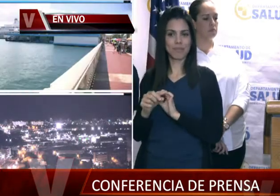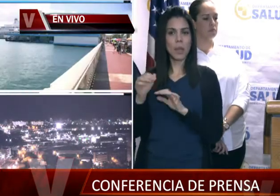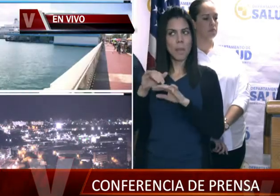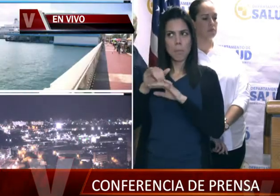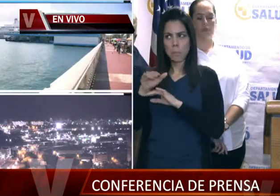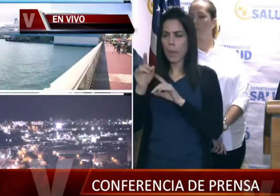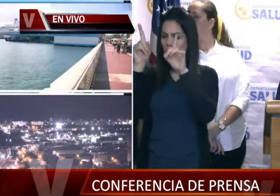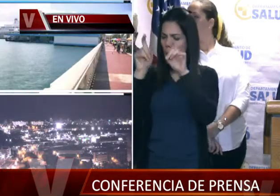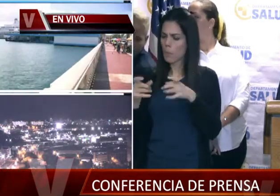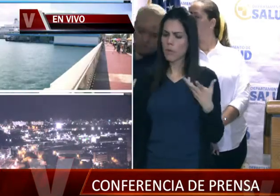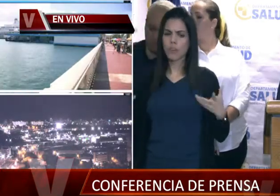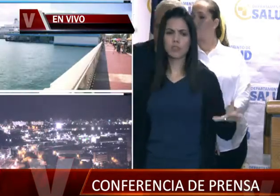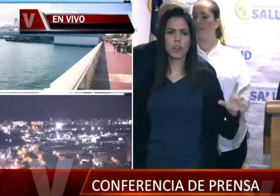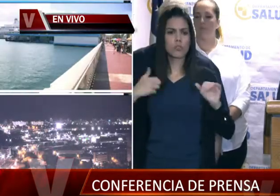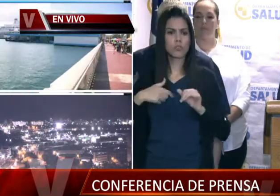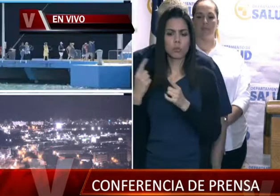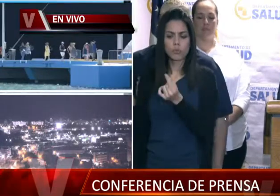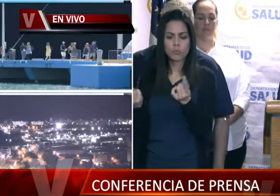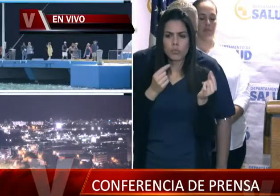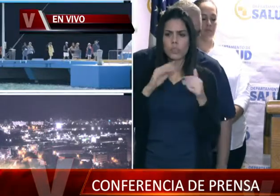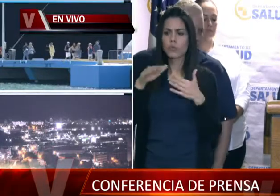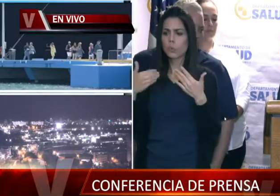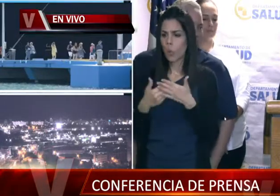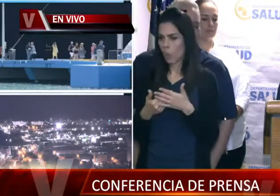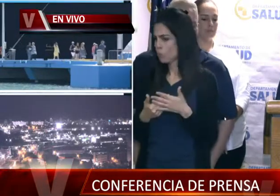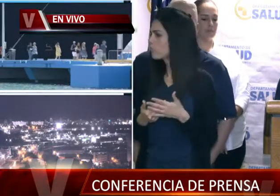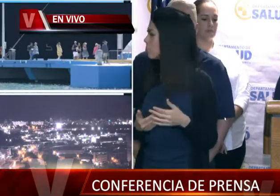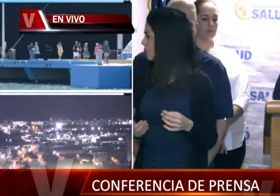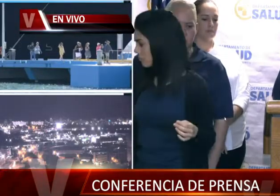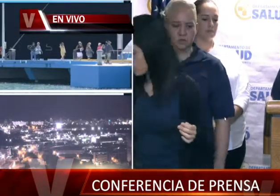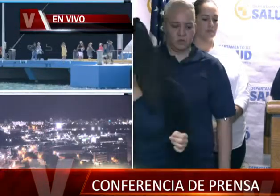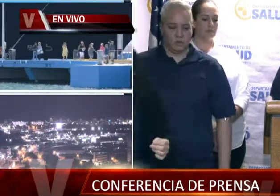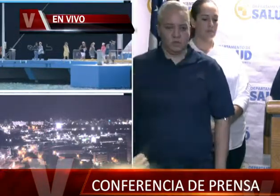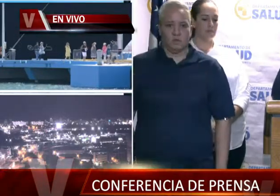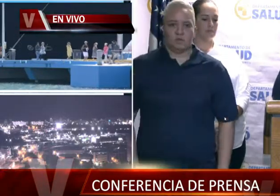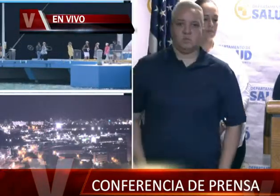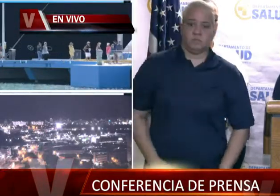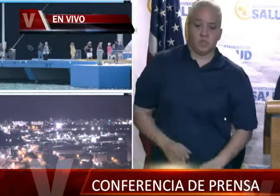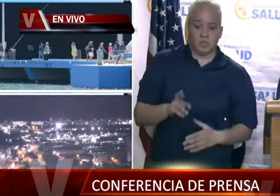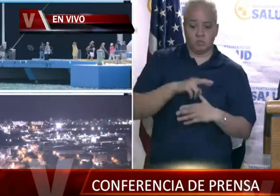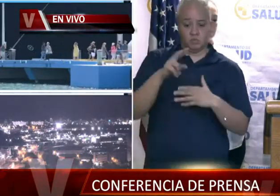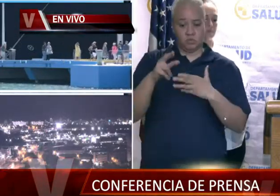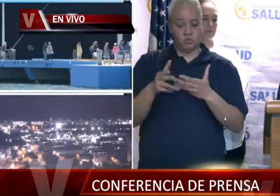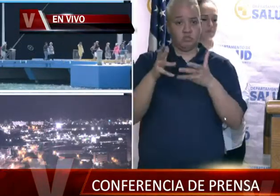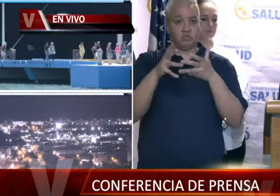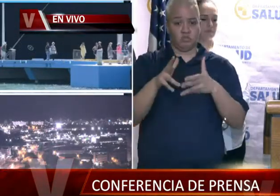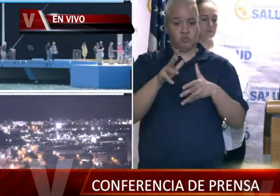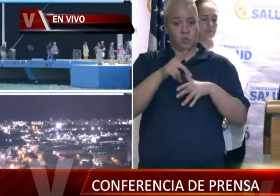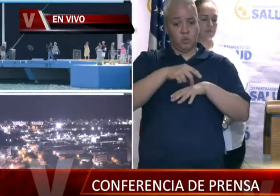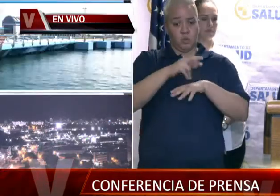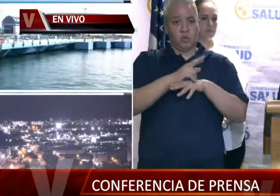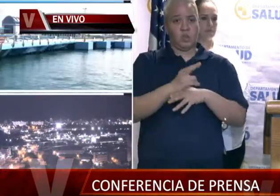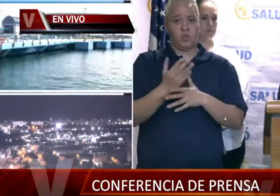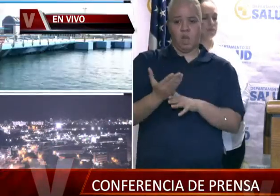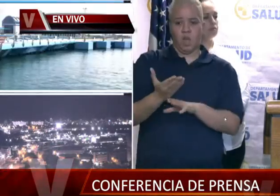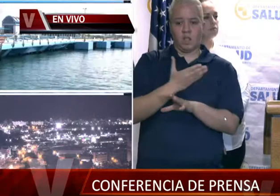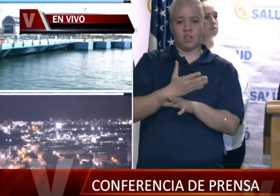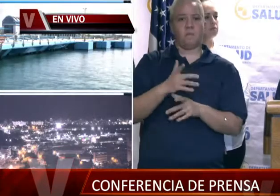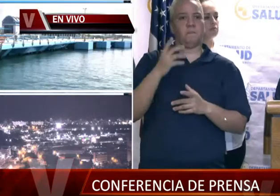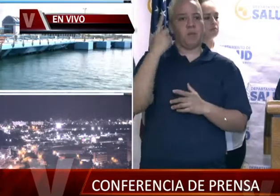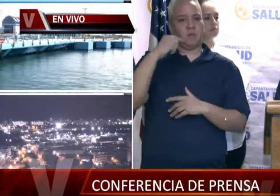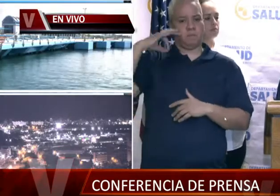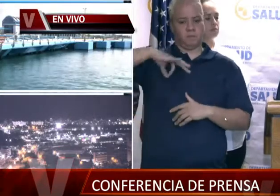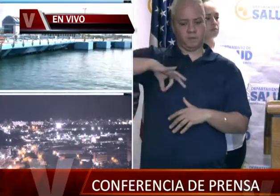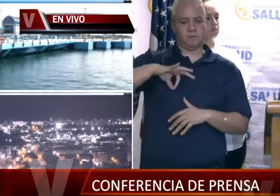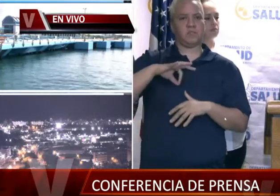las gestiones para que ese resultado de COVID-19 esté en Puerto Rico lo antes posible, para beneficio y tranquilidad del pueblo puertorriqueño.